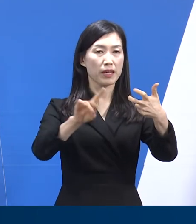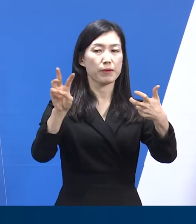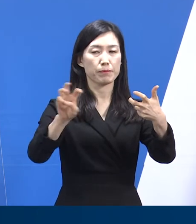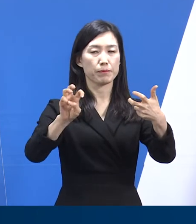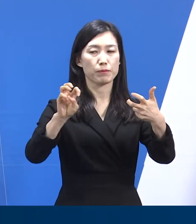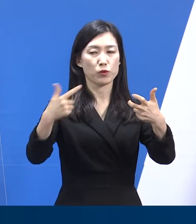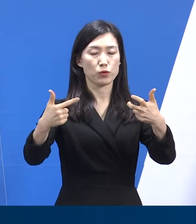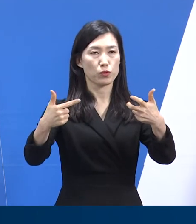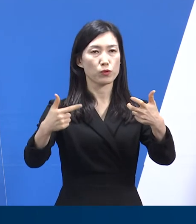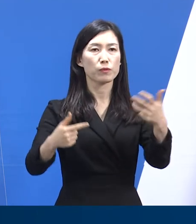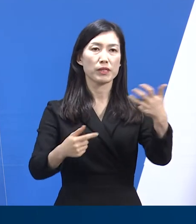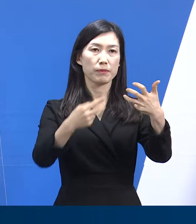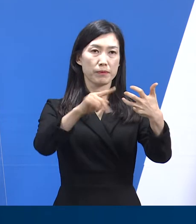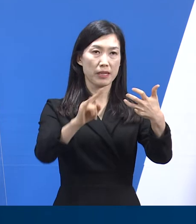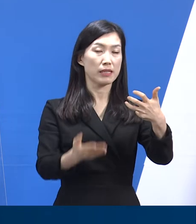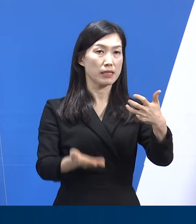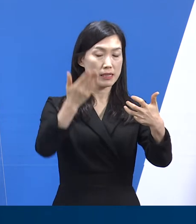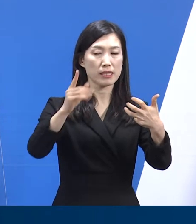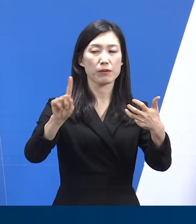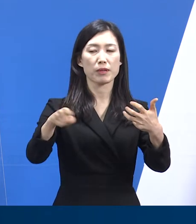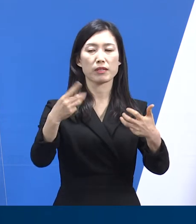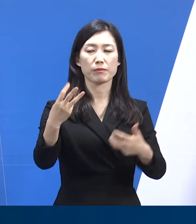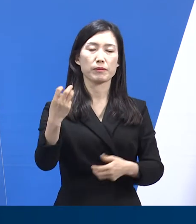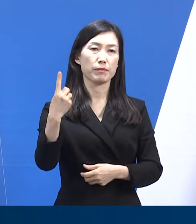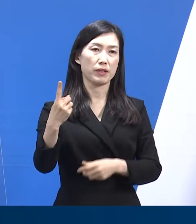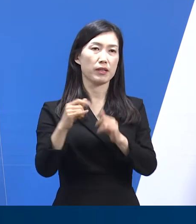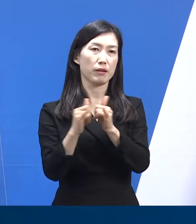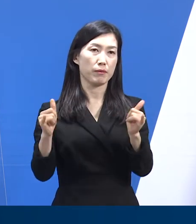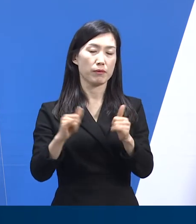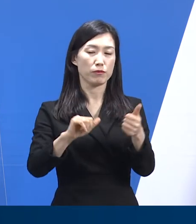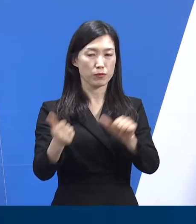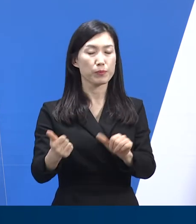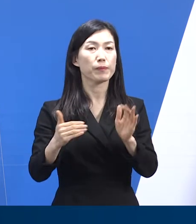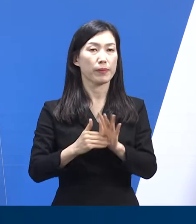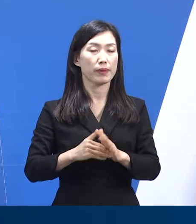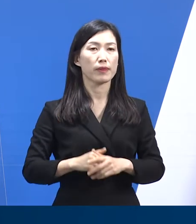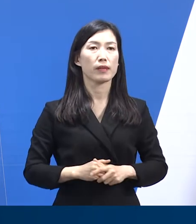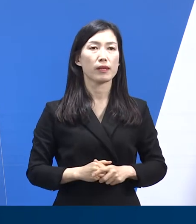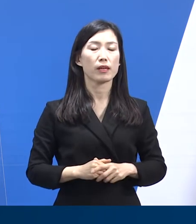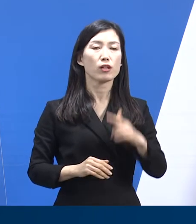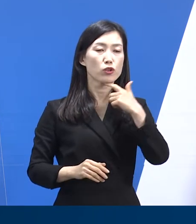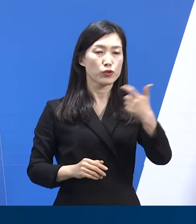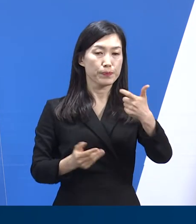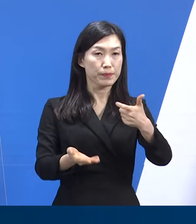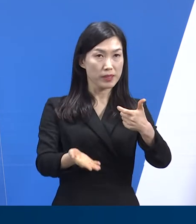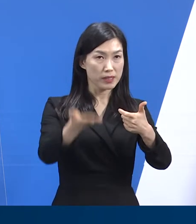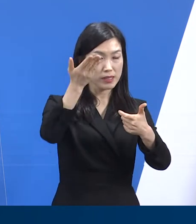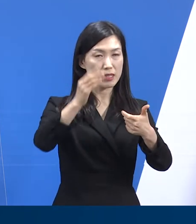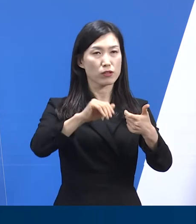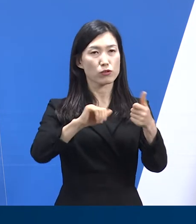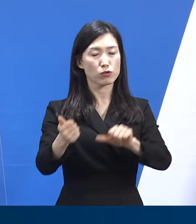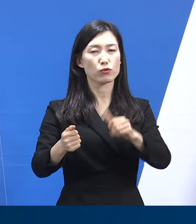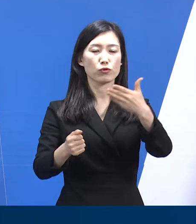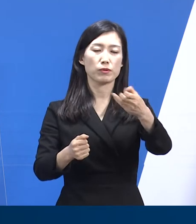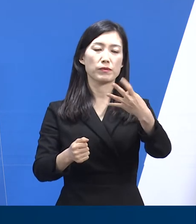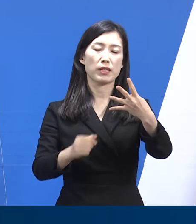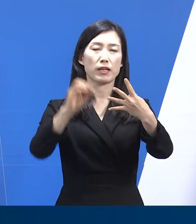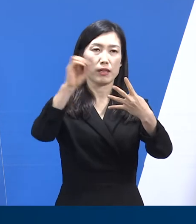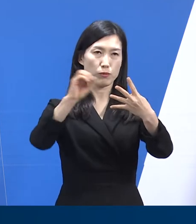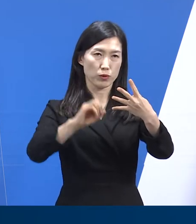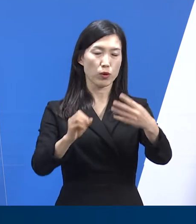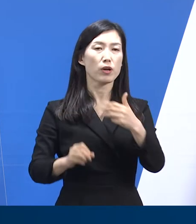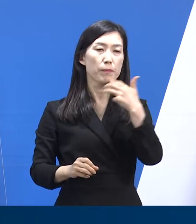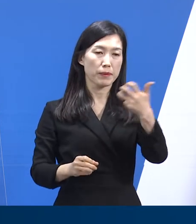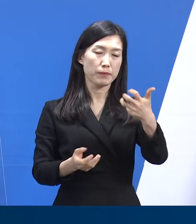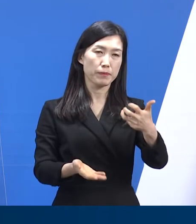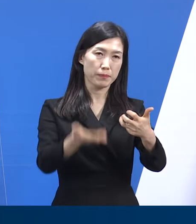36명, 80대 이상 131명으로 나타났습니다. 60세 이상이 94%, 80세